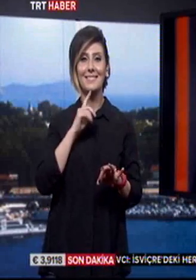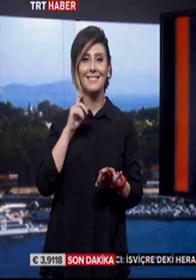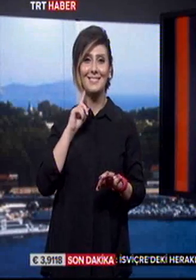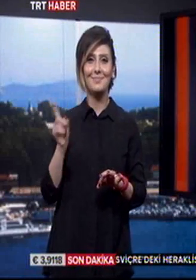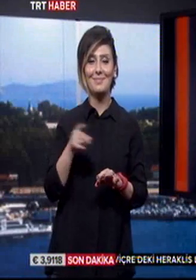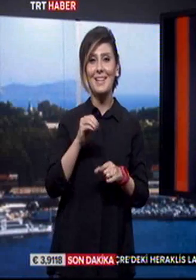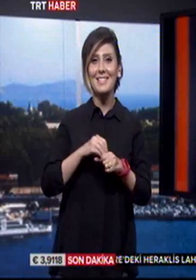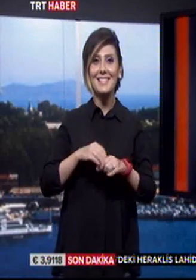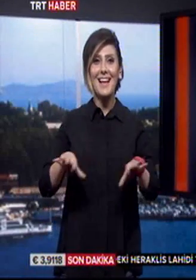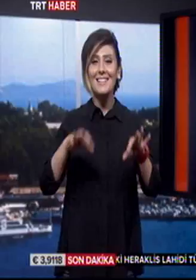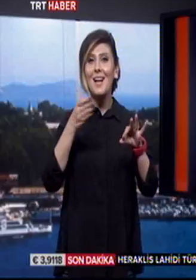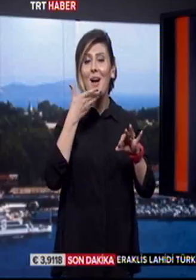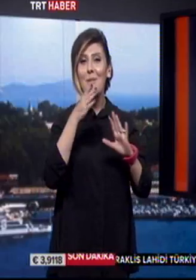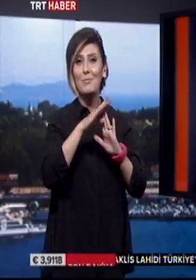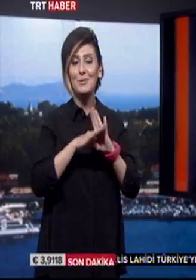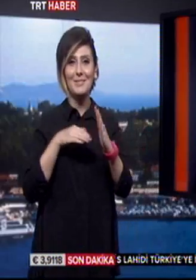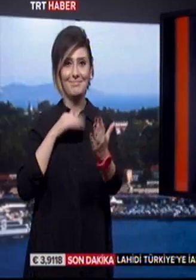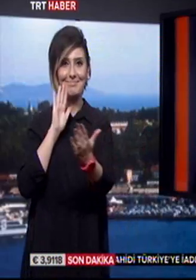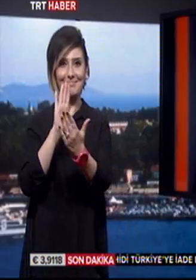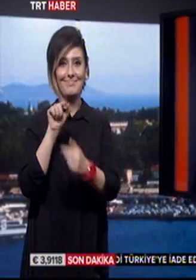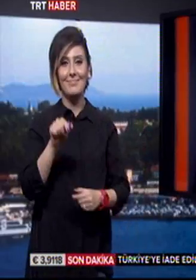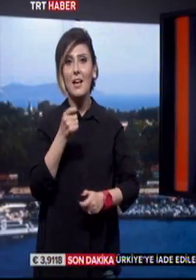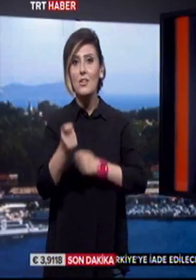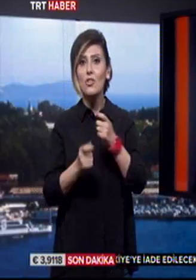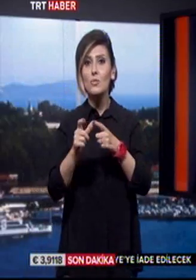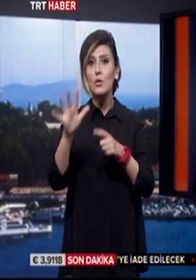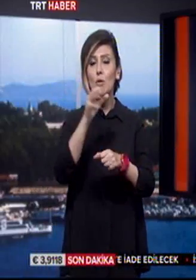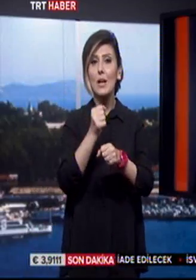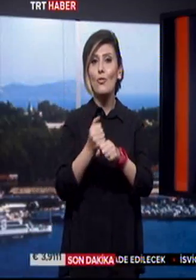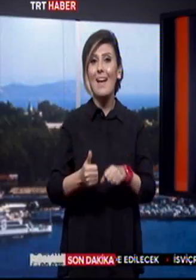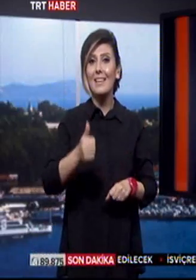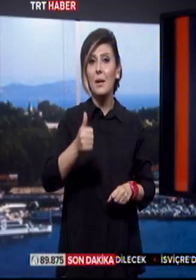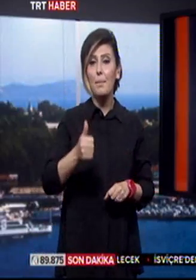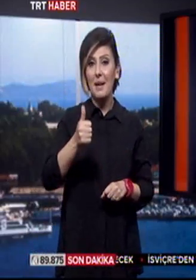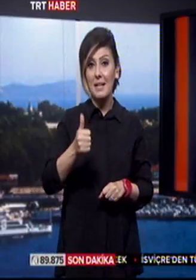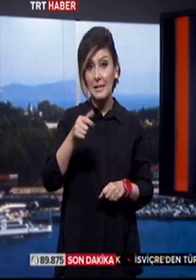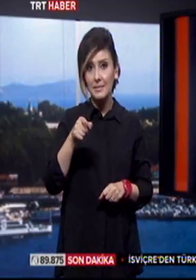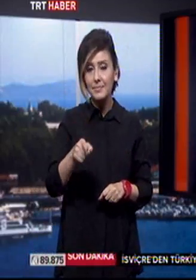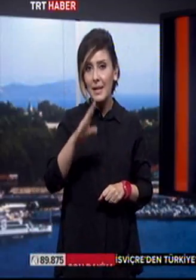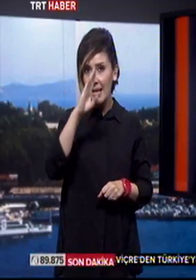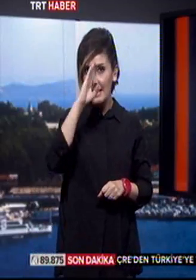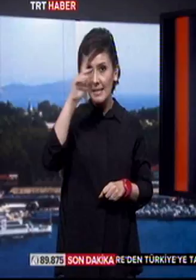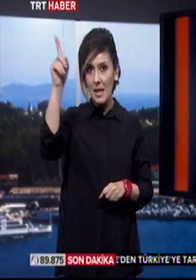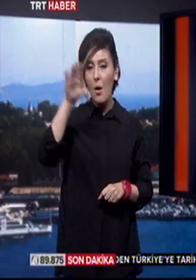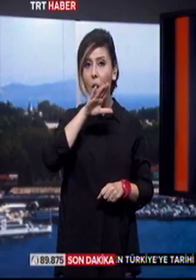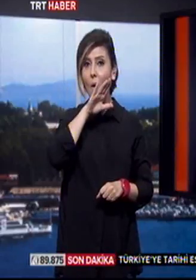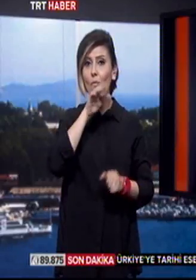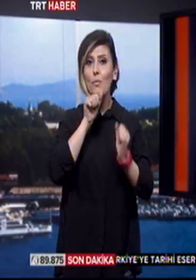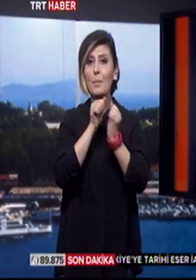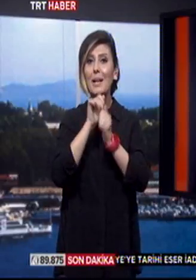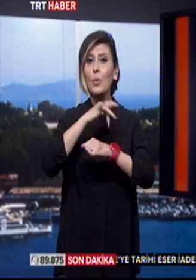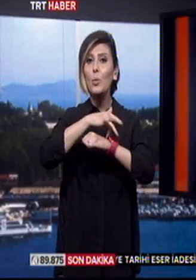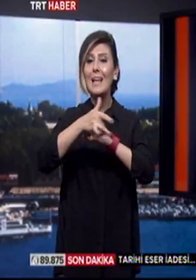Eşitme Engelliler için hazırladığımız haber bülteniyle karşınızdayız. Çalışma ve Sosyal Güvenlik Bakanı Mehmet Müezzinoğlu İstanbul'da